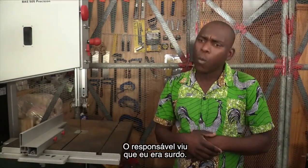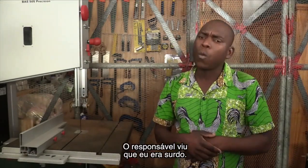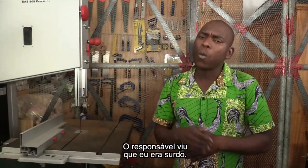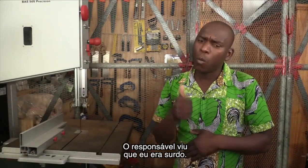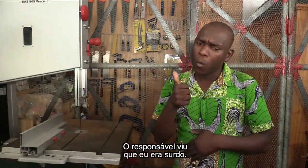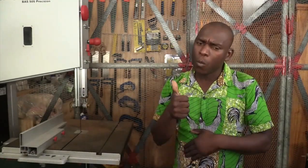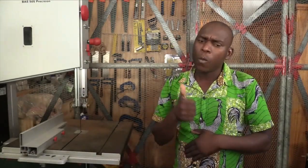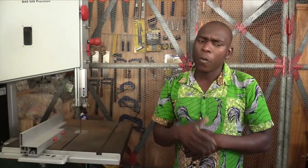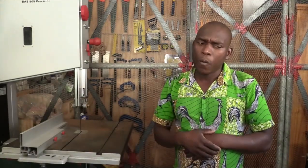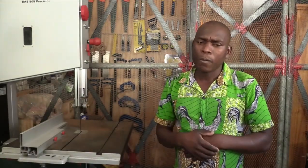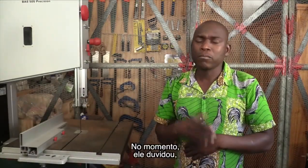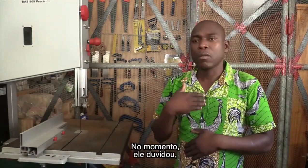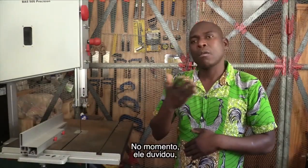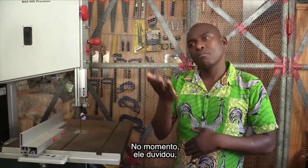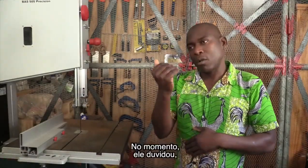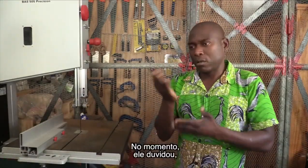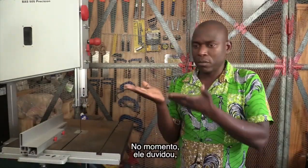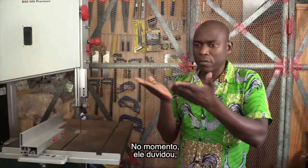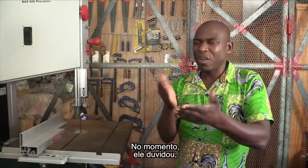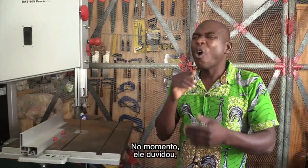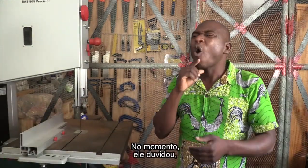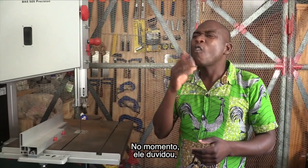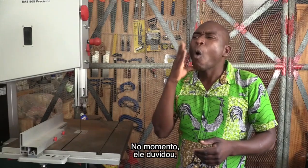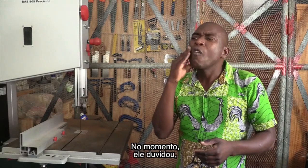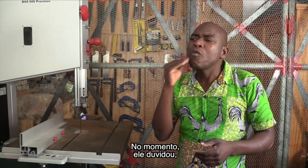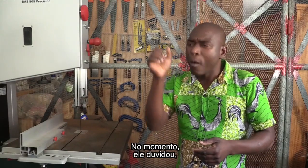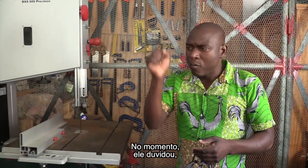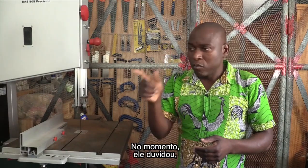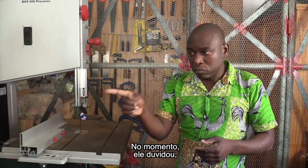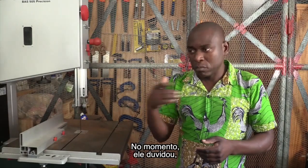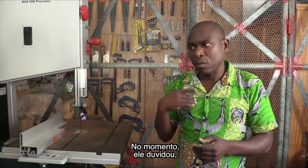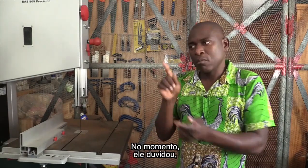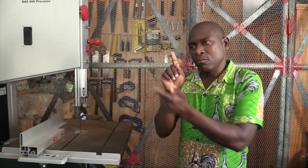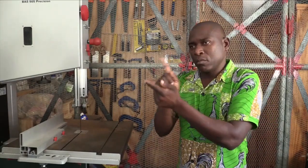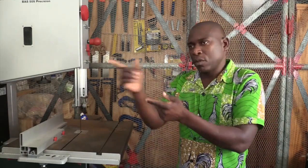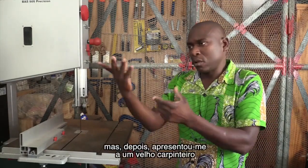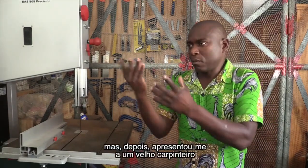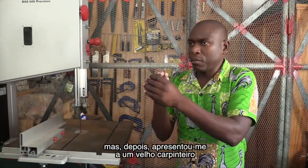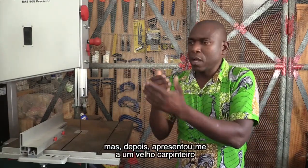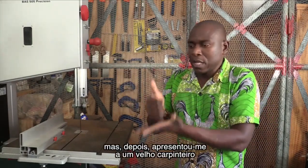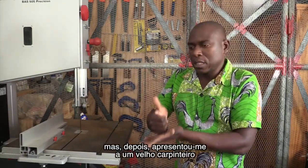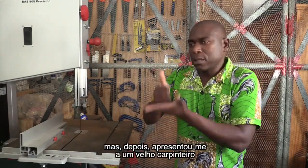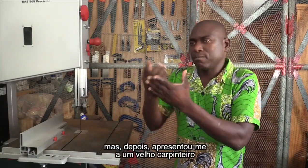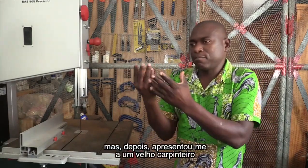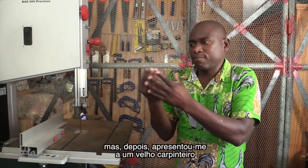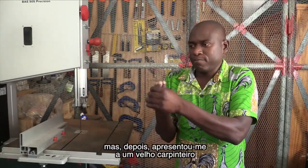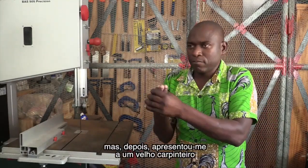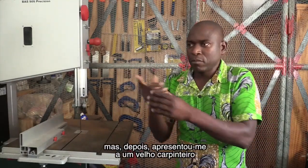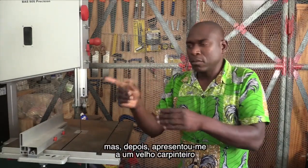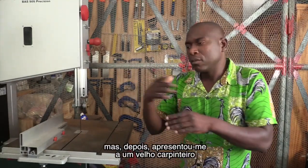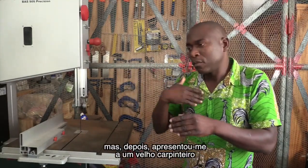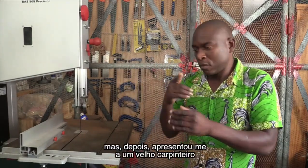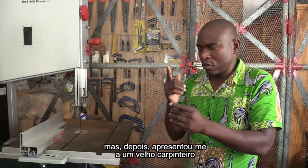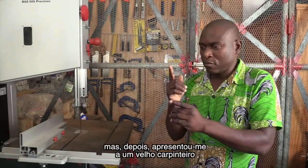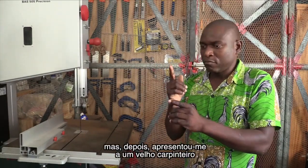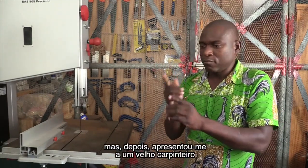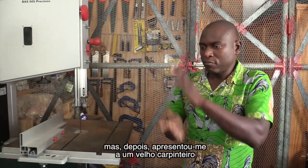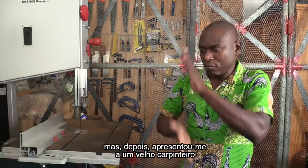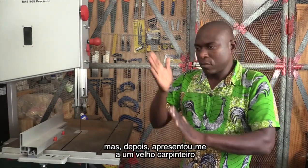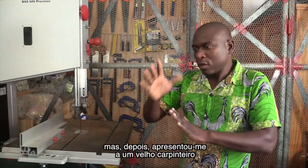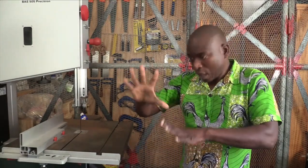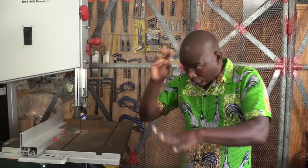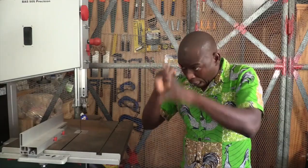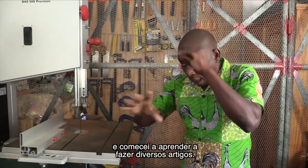viu que eu era surdo E no momento ele duvidou Mas depois apresentou-me a um velho